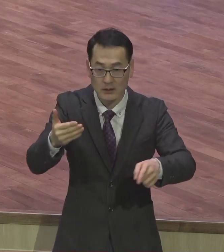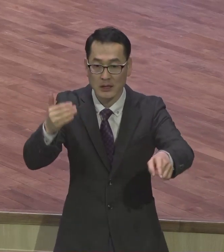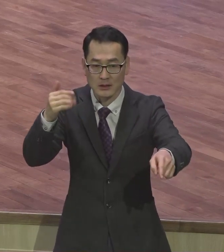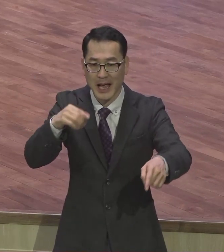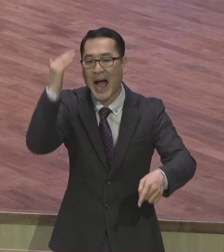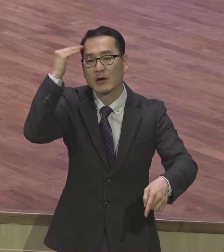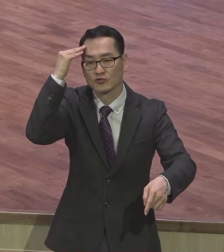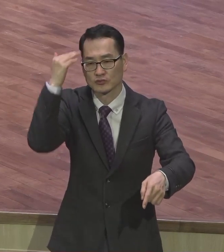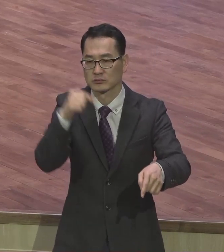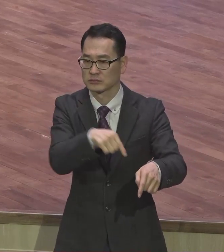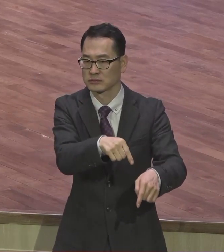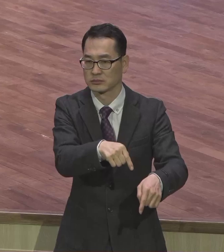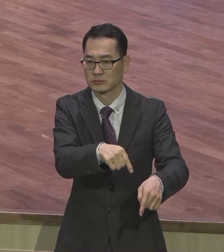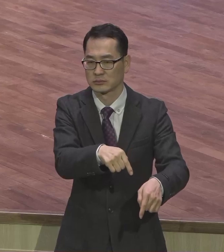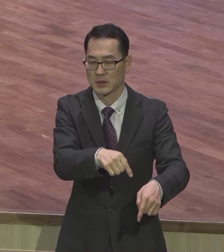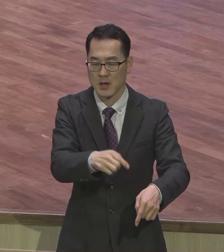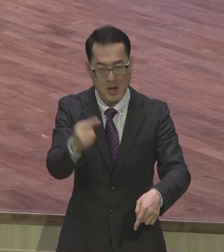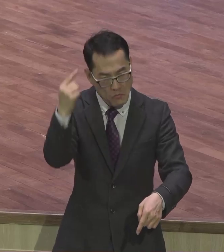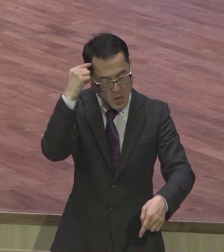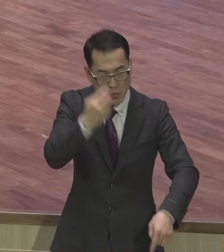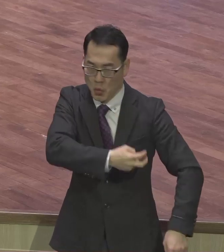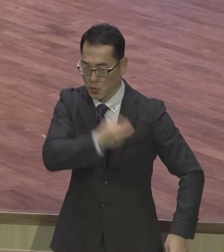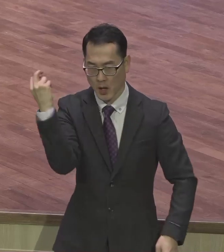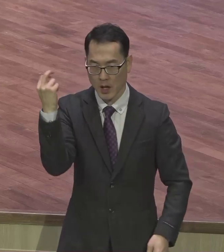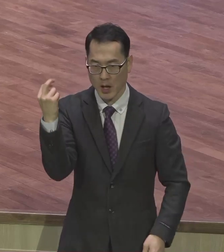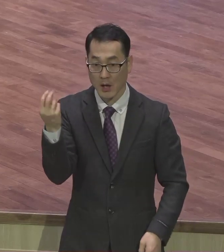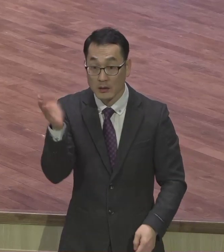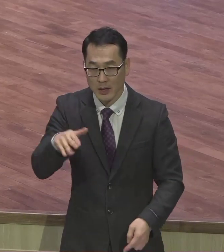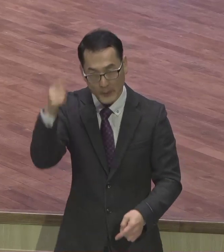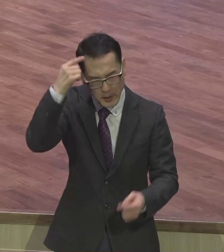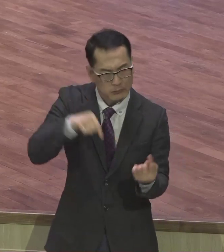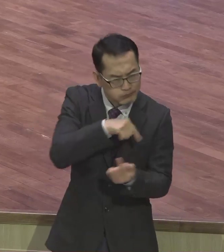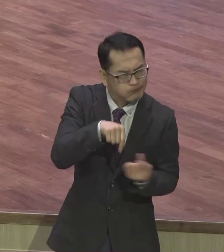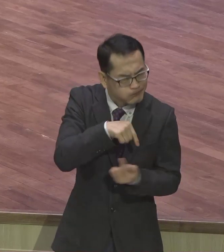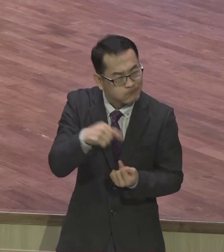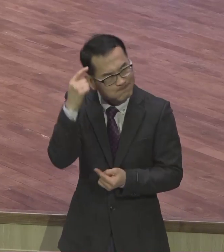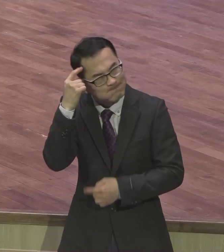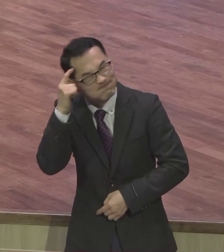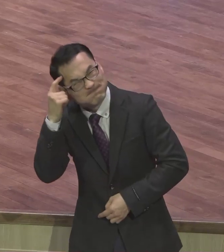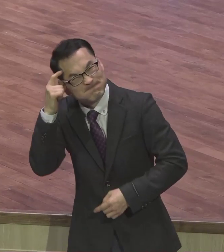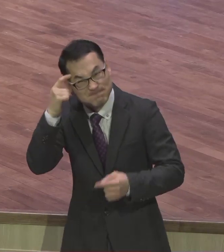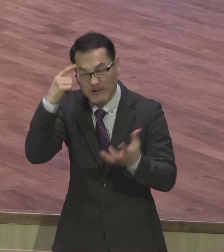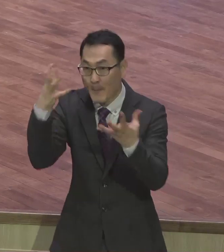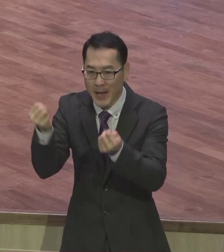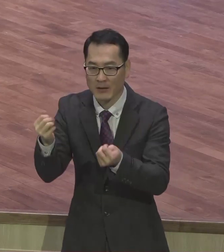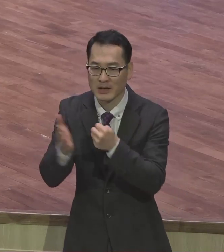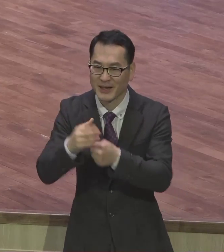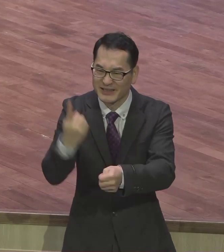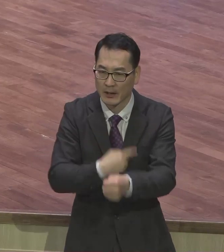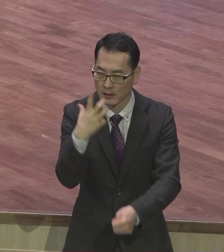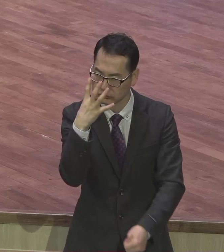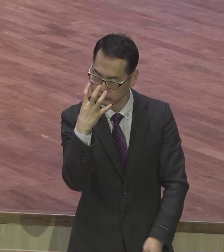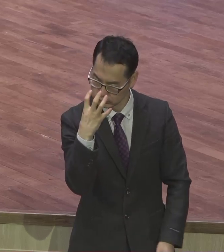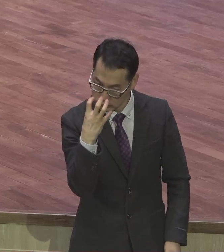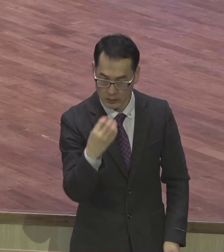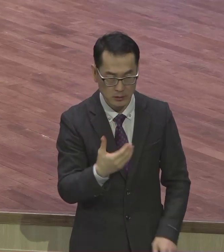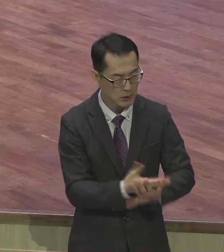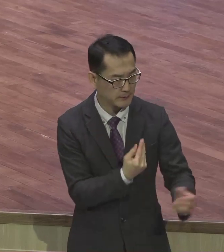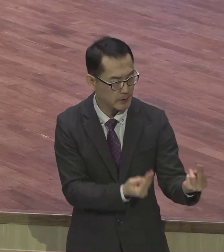이게 좋다 보니까 자꾸 돌리다 보니까 인상이 흐뭇해져서 너무 비교식하고 너무 체면 문화